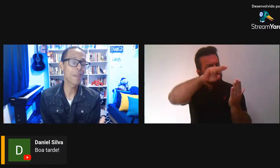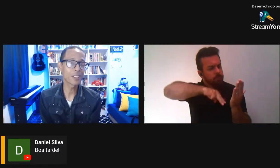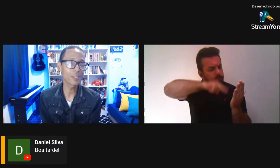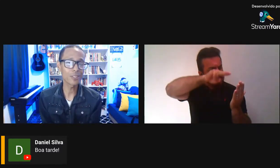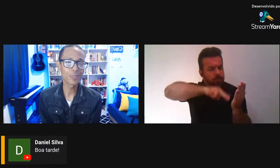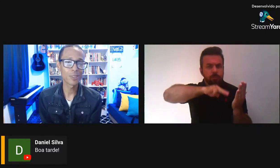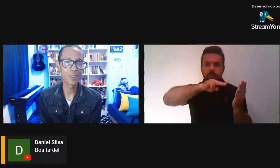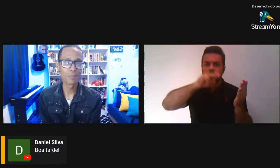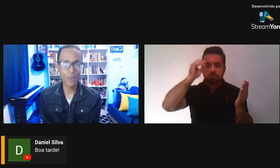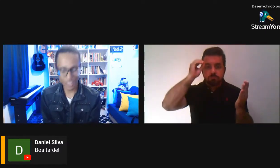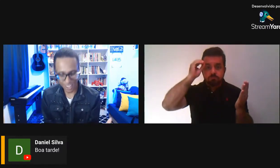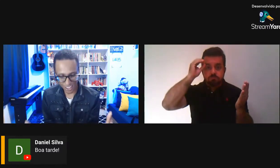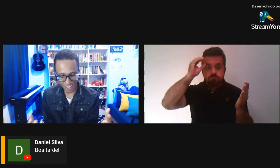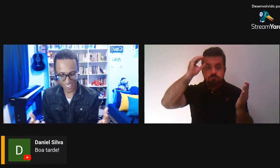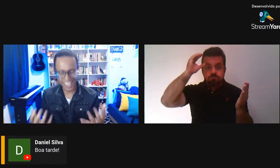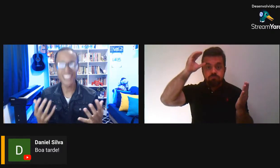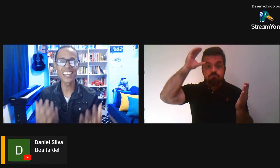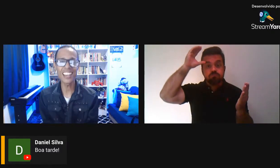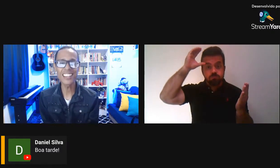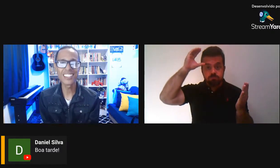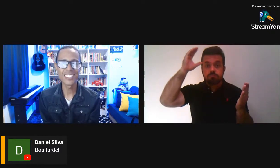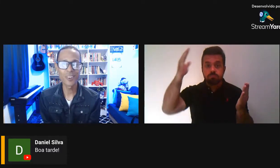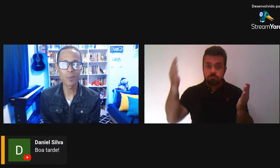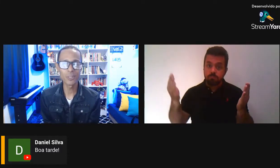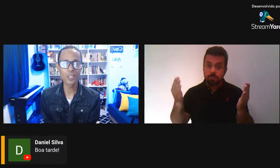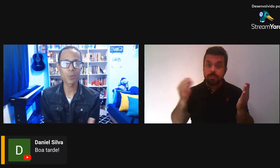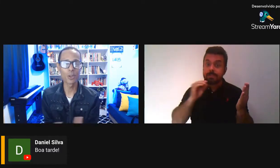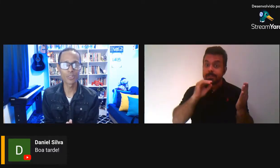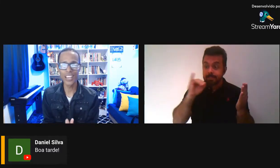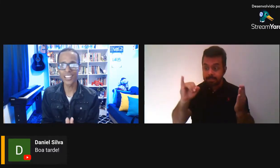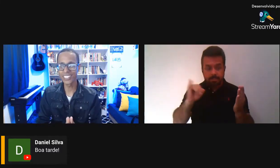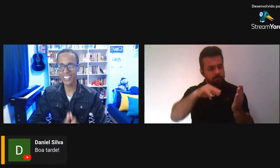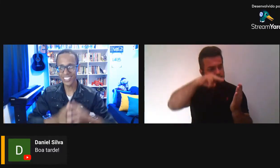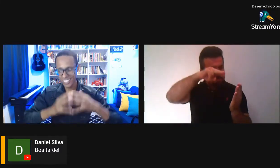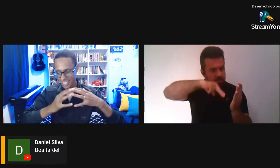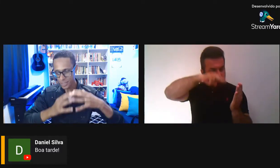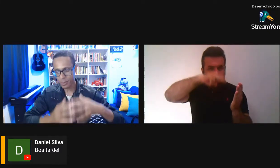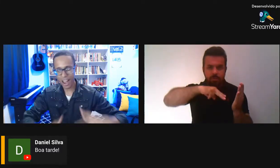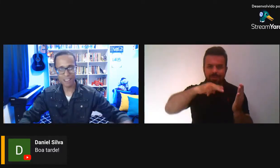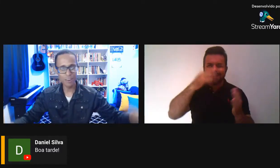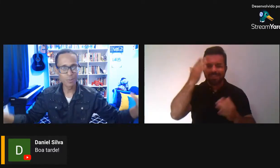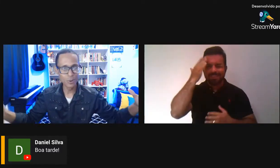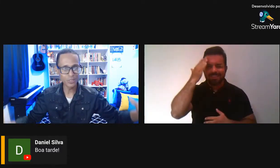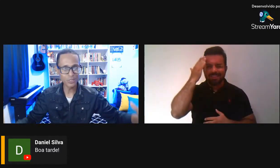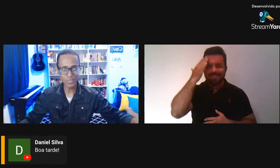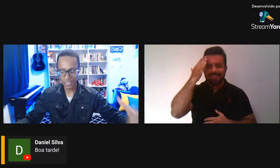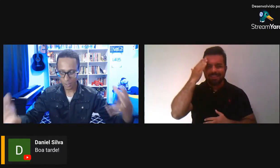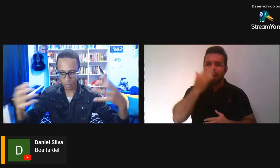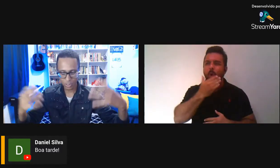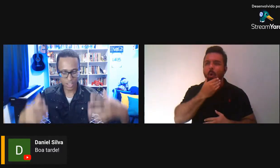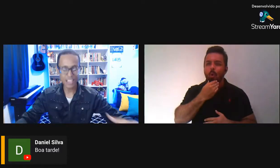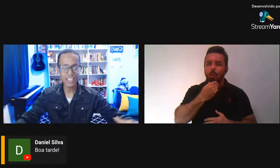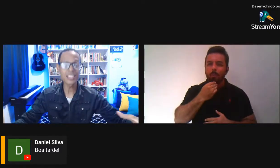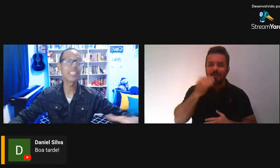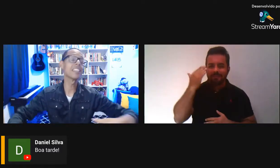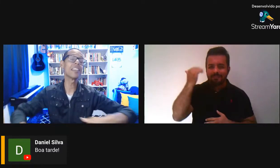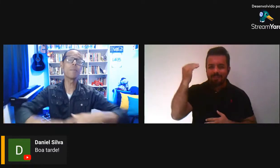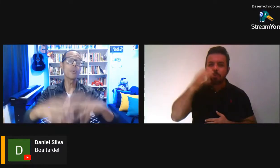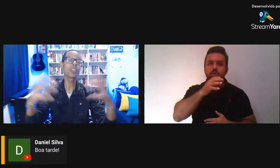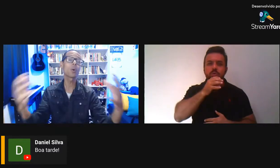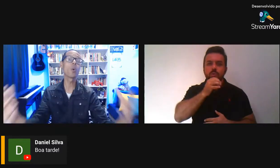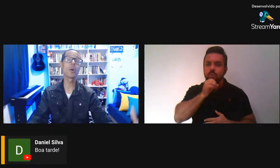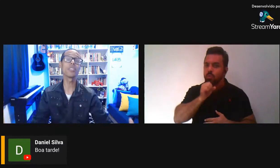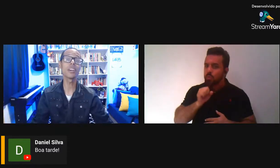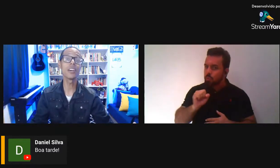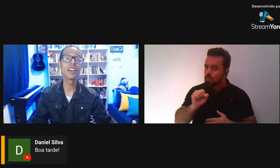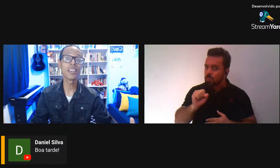conhecimentos, porque quem lê, como diz Paulo Freire, desbrava o mundo, consegue entender